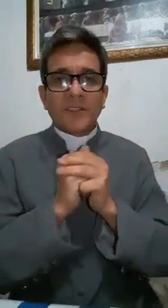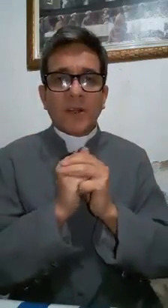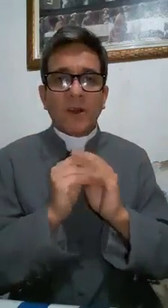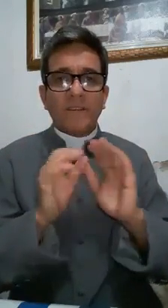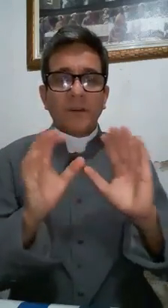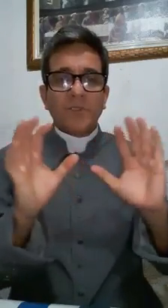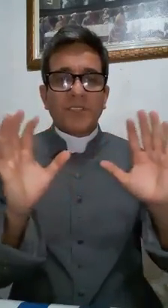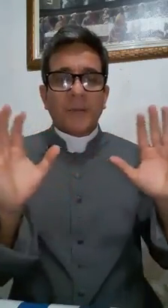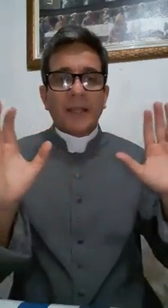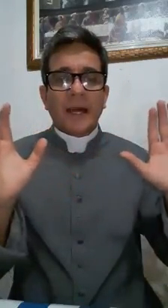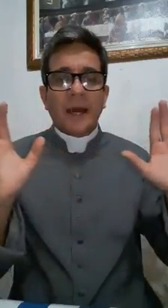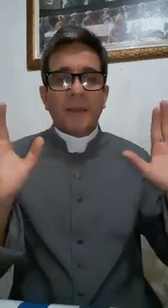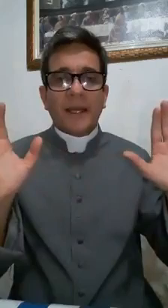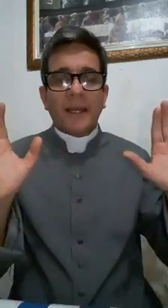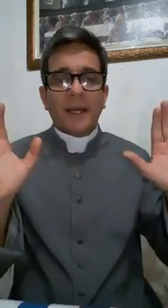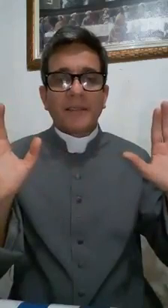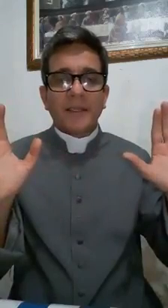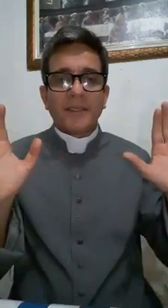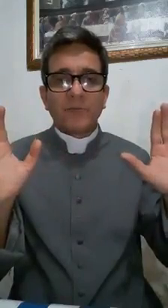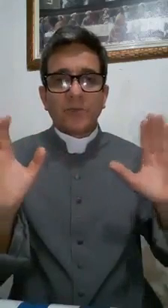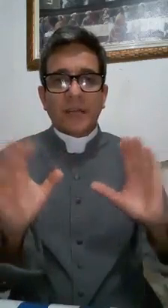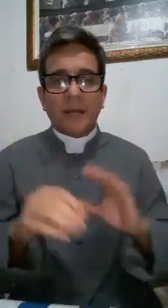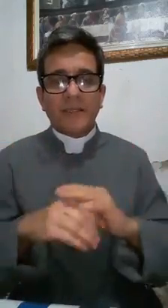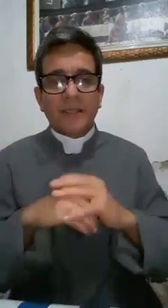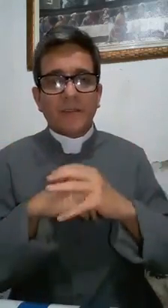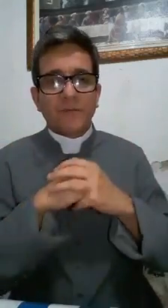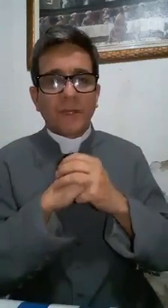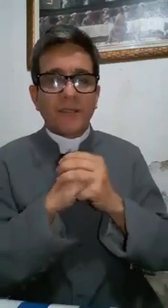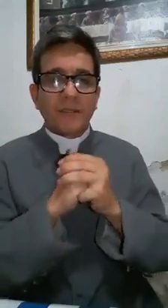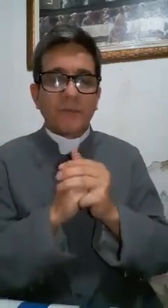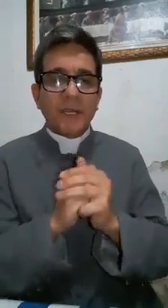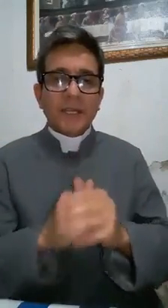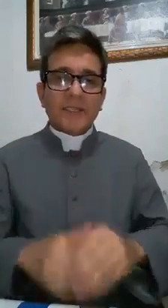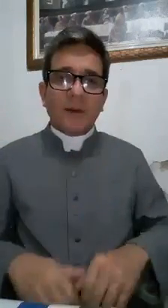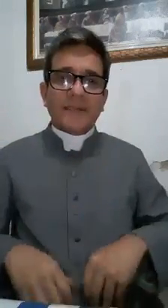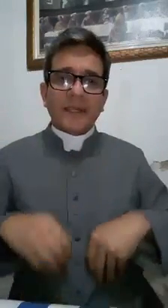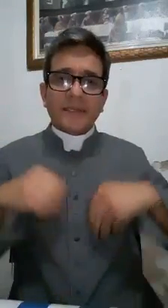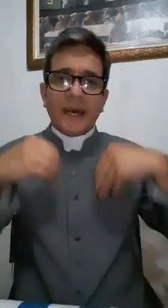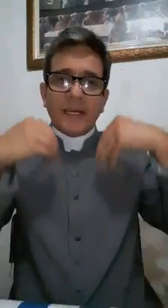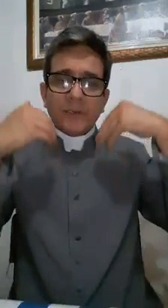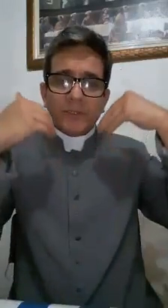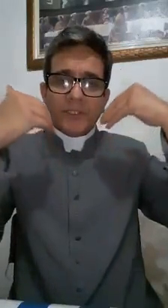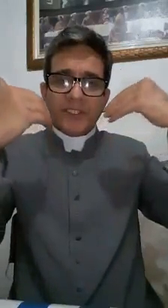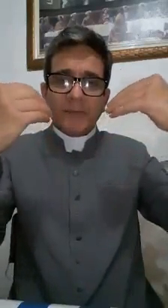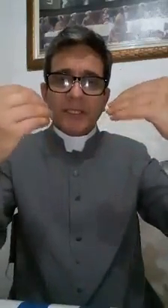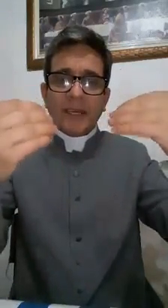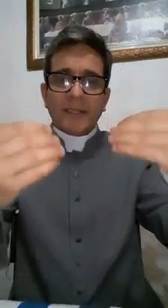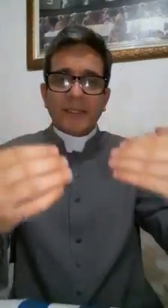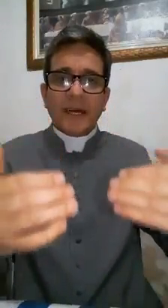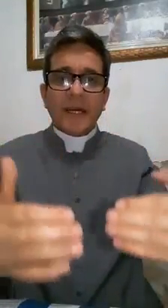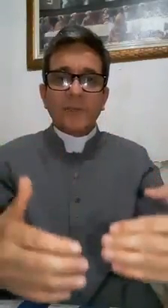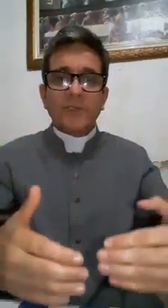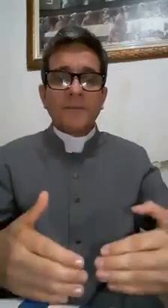nós agora vamos trabalhar para a legalização do trabalho escravo do Brasil. São atentados em cima de atentados,